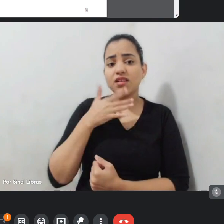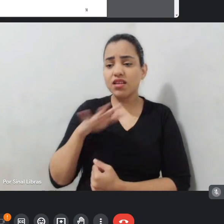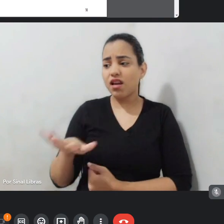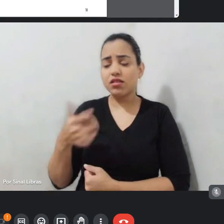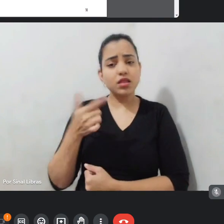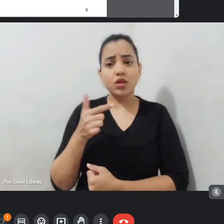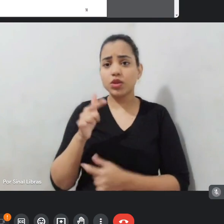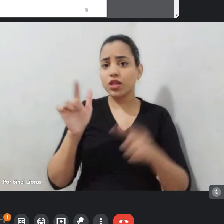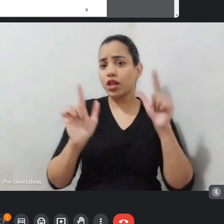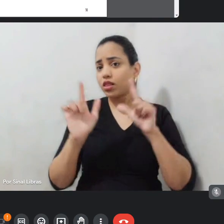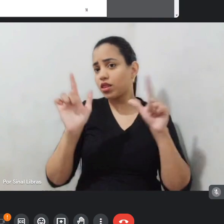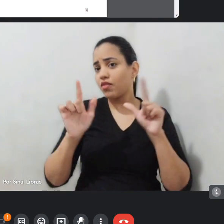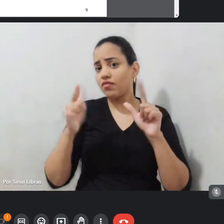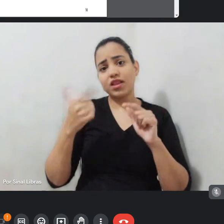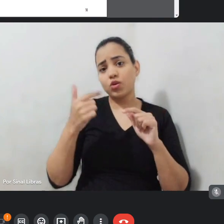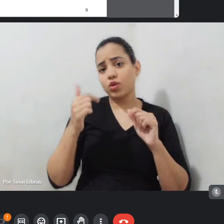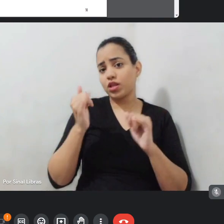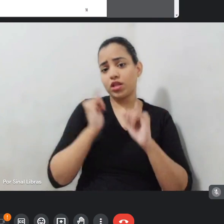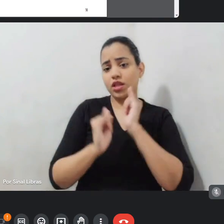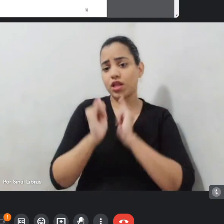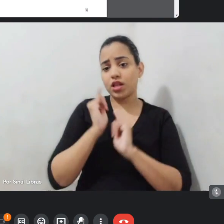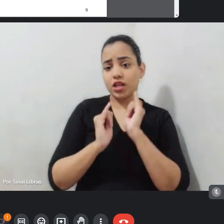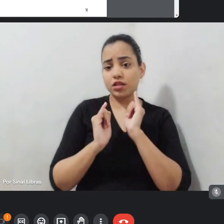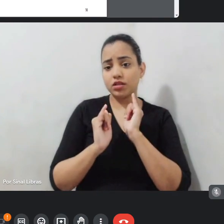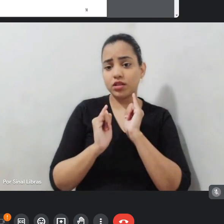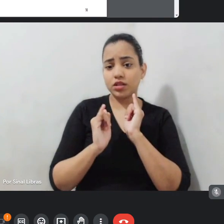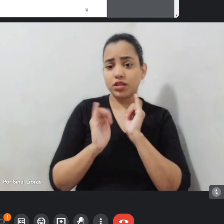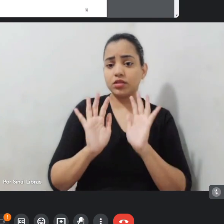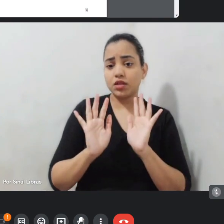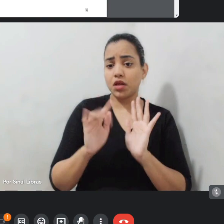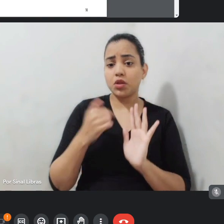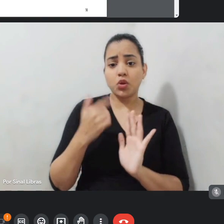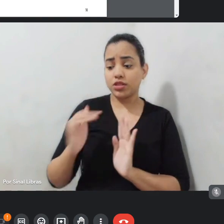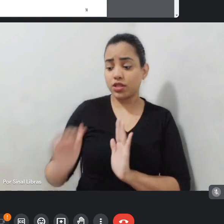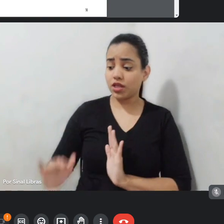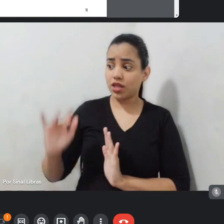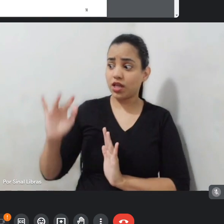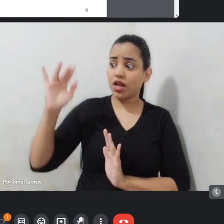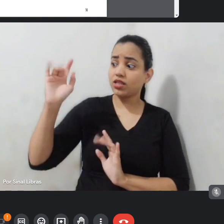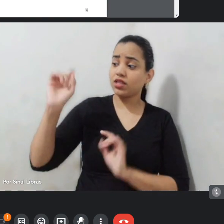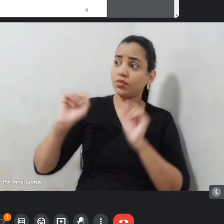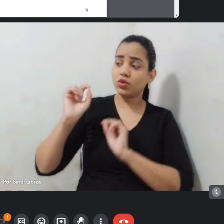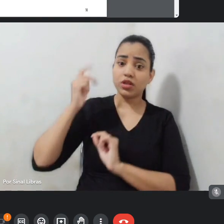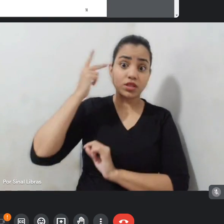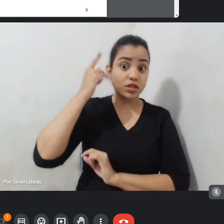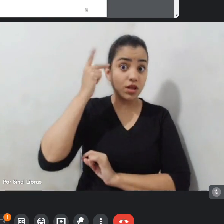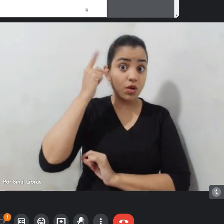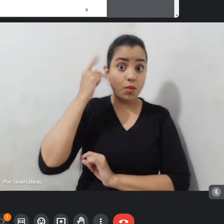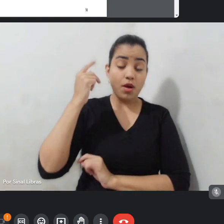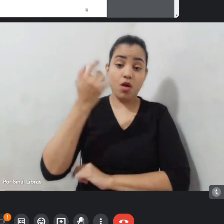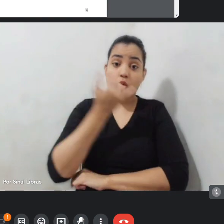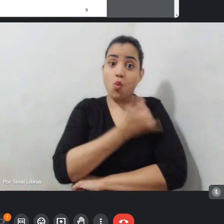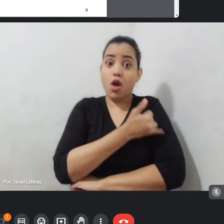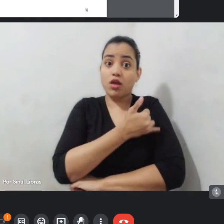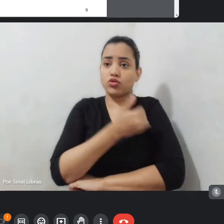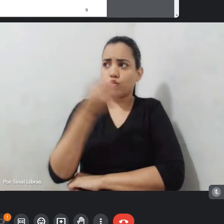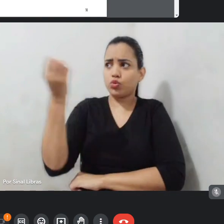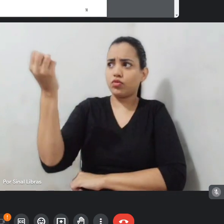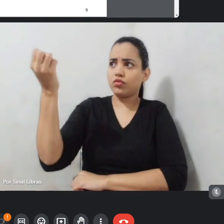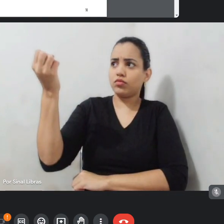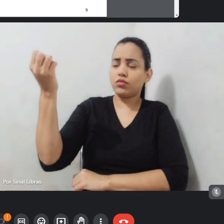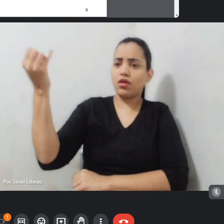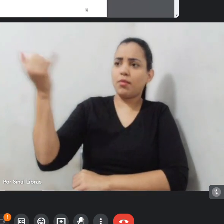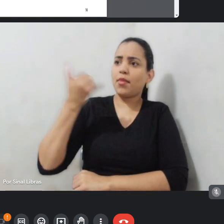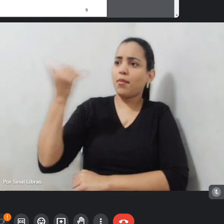cresceu construindo aquilo que em São Paulo, em Rio de dizia que a gente tinha que construir. A gente cresceu vendo os programas de TV